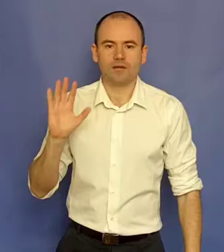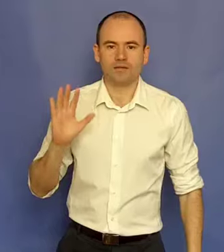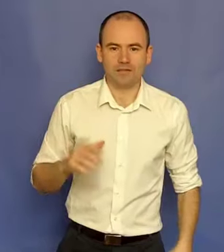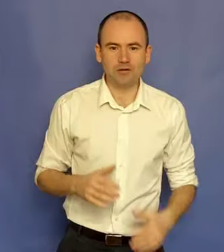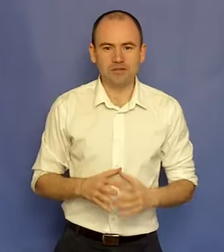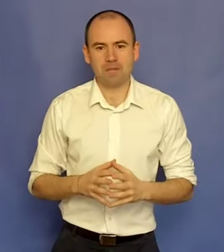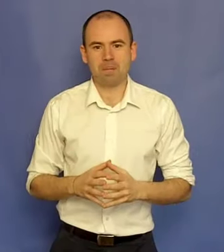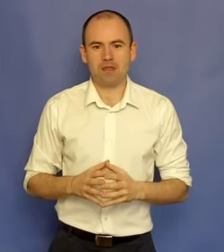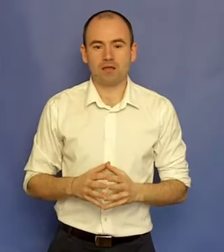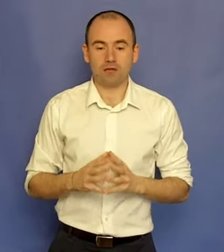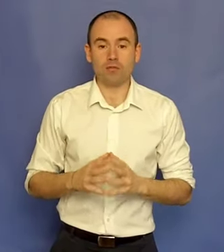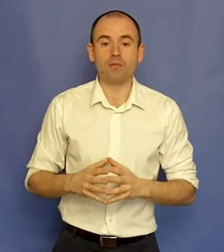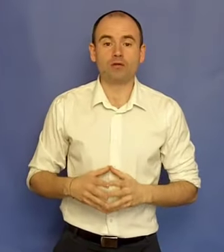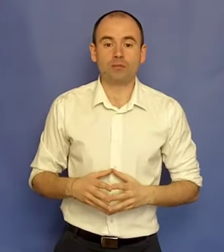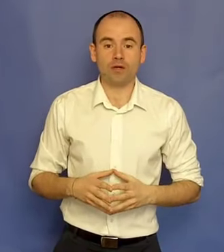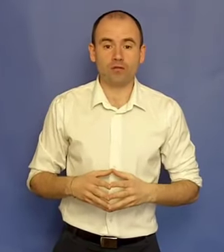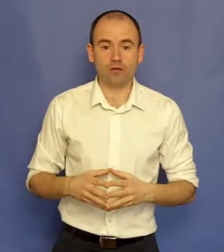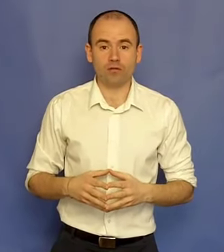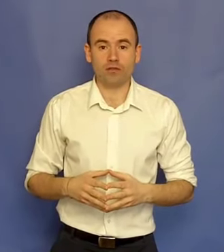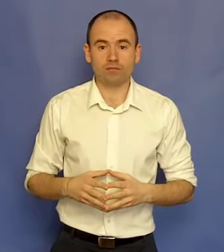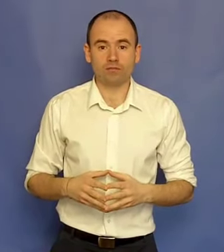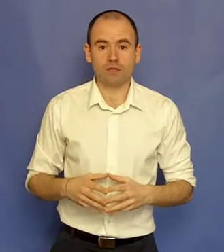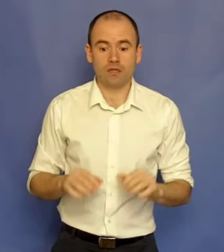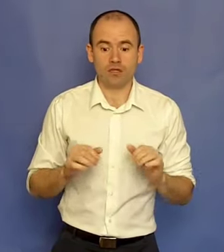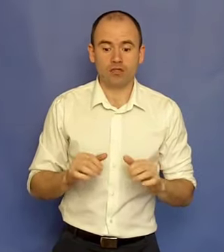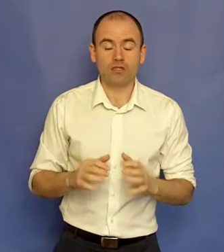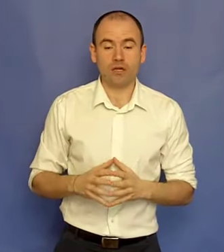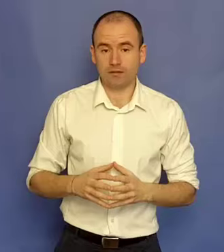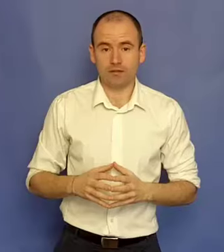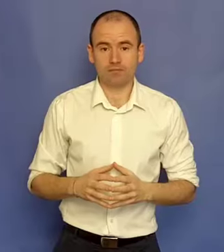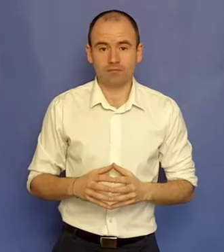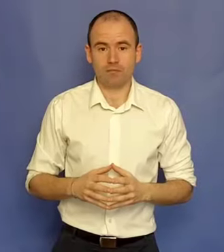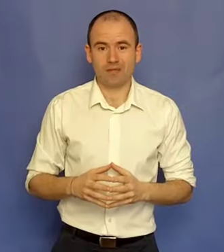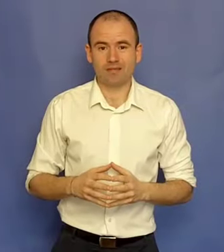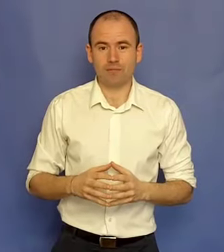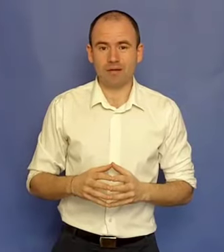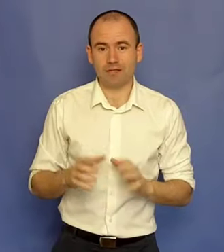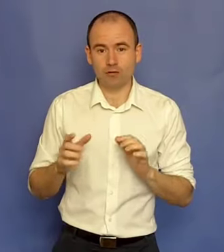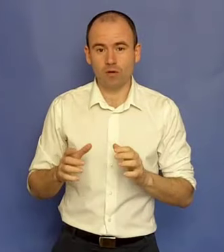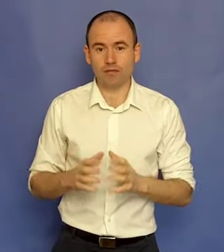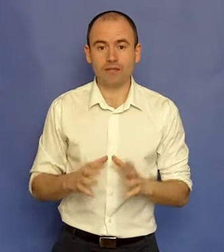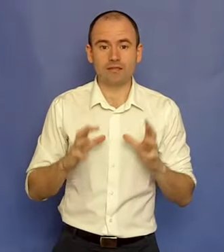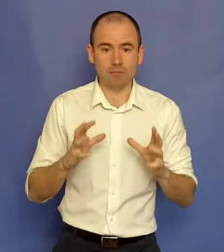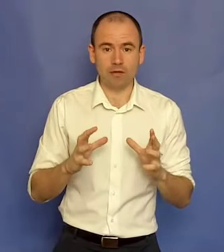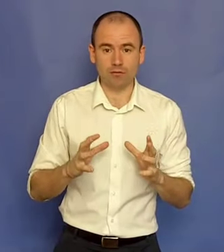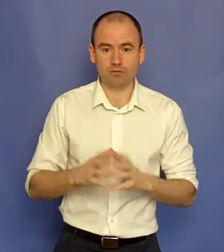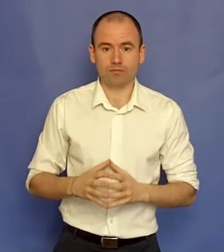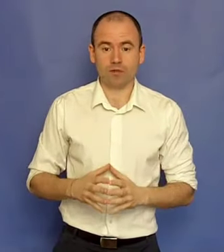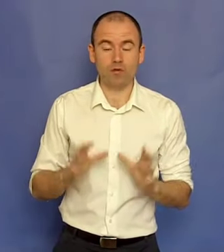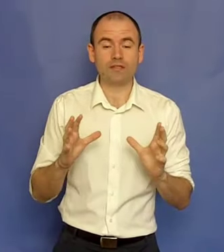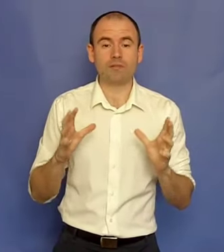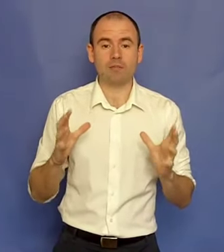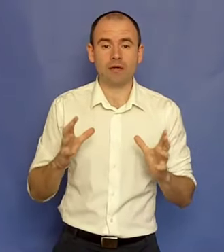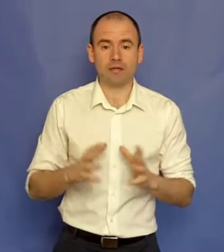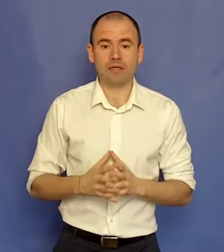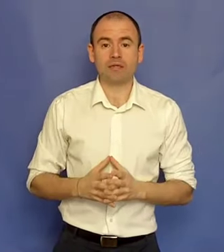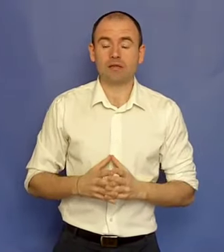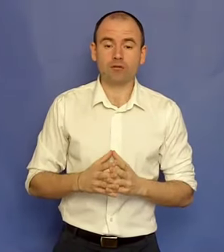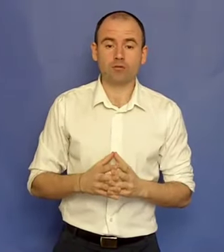Salut! Numele meu este Pera Novacovici și aceasta este partea a doua din lecția 4, o lecție mai mare din cadrul